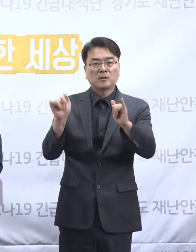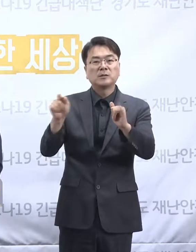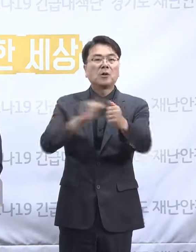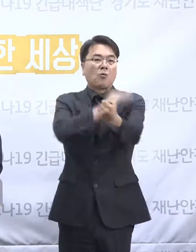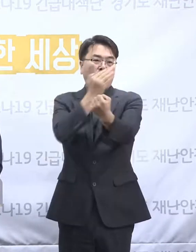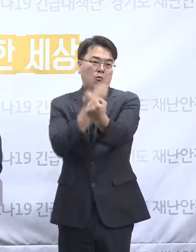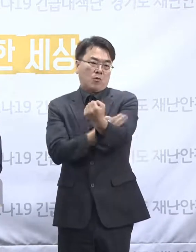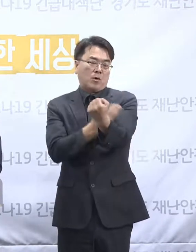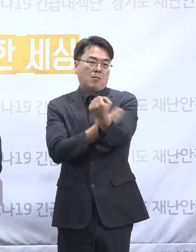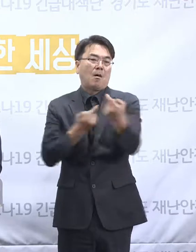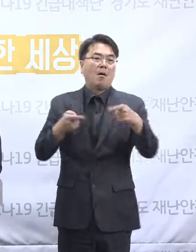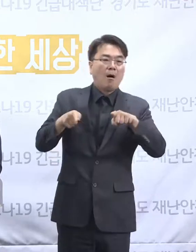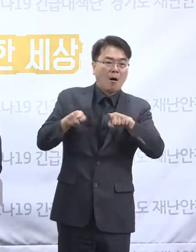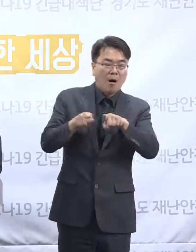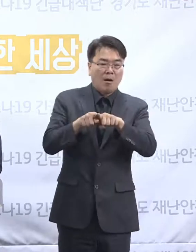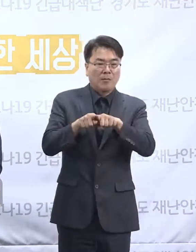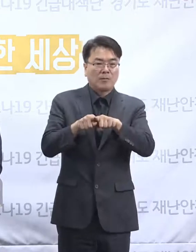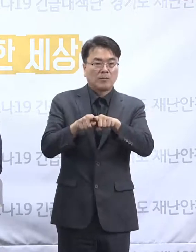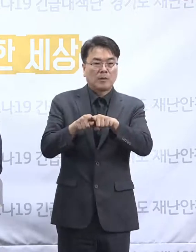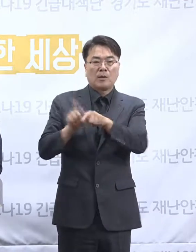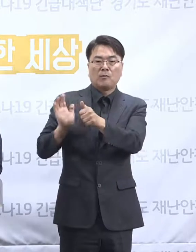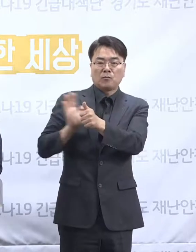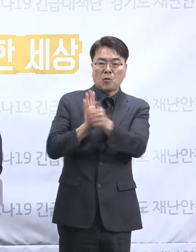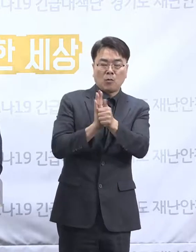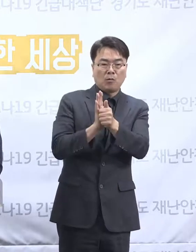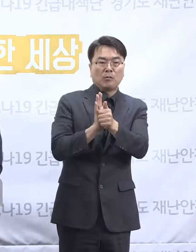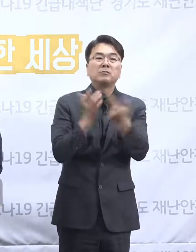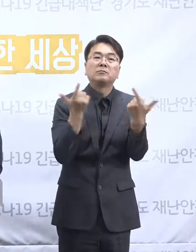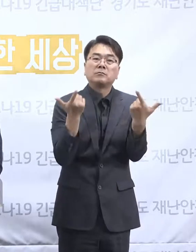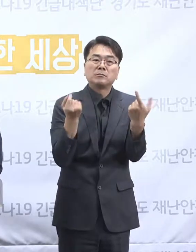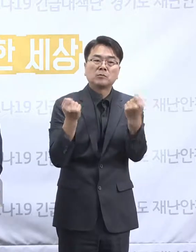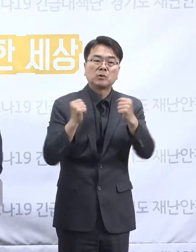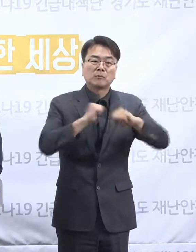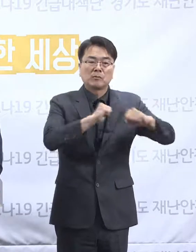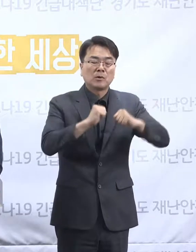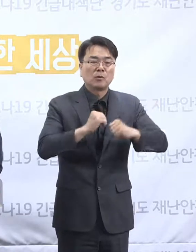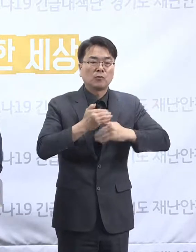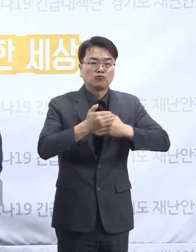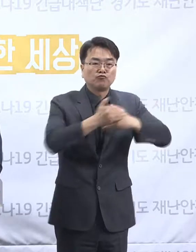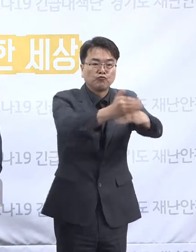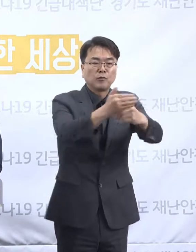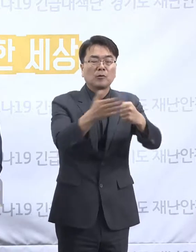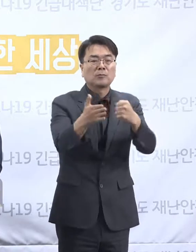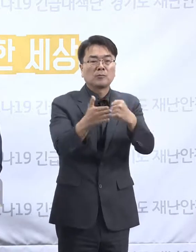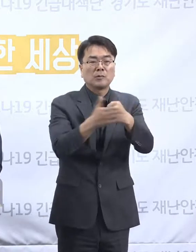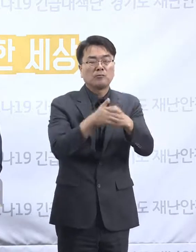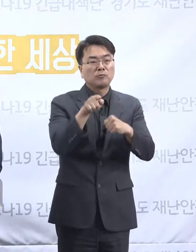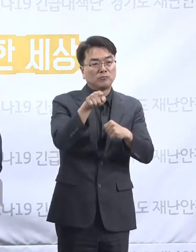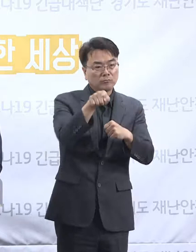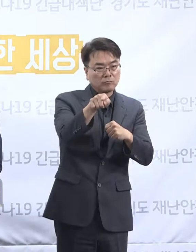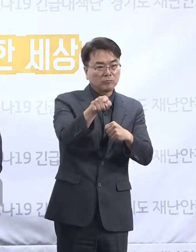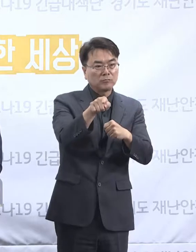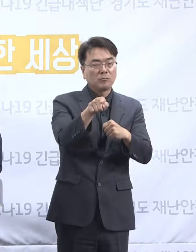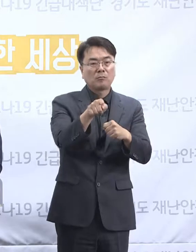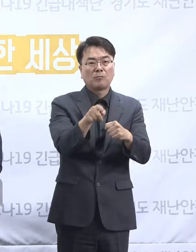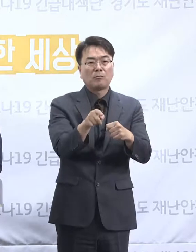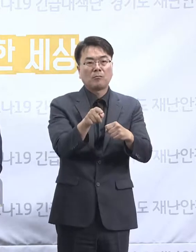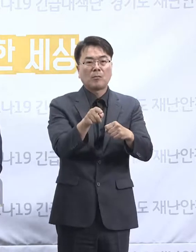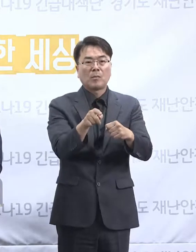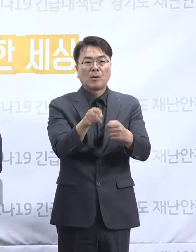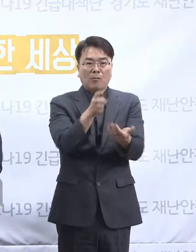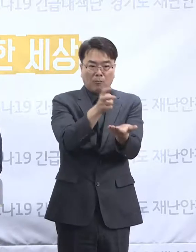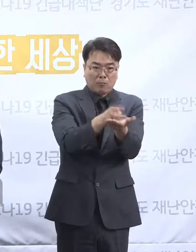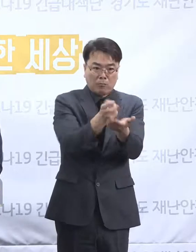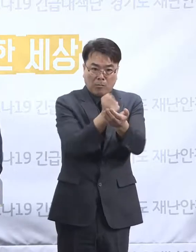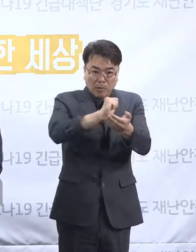보조적인 역할을 수행하는 그런 차원에서 조사를 수행했기 때문에 그런 부분은 좀 과도한